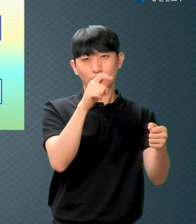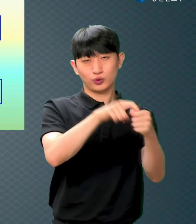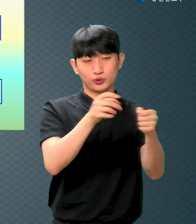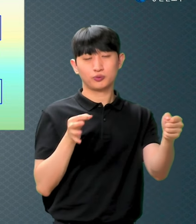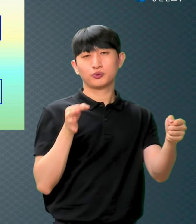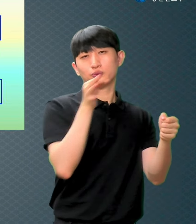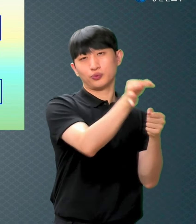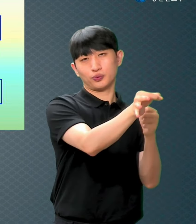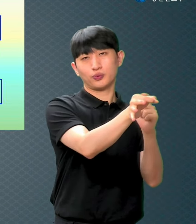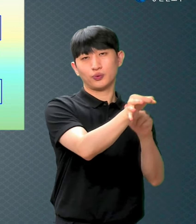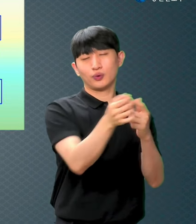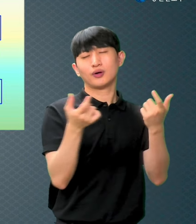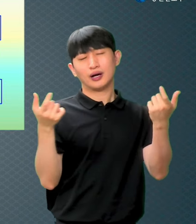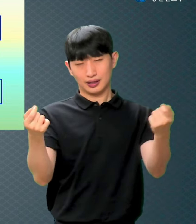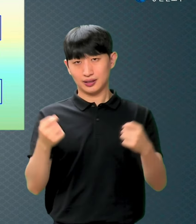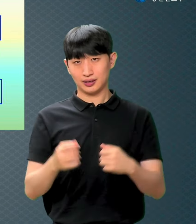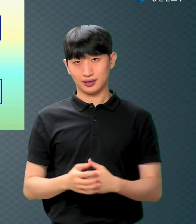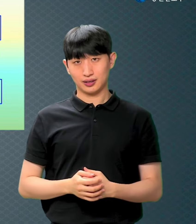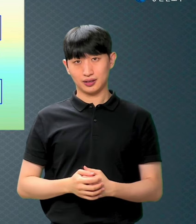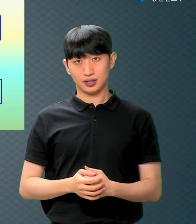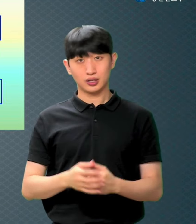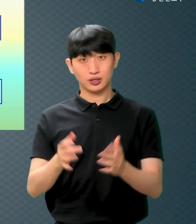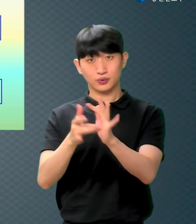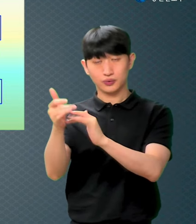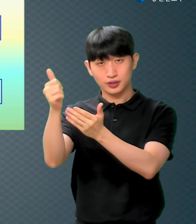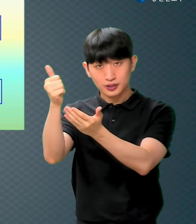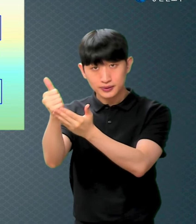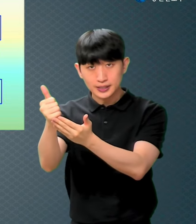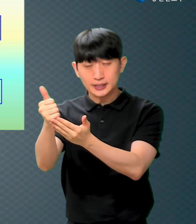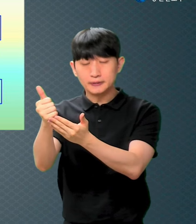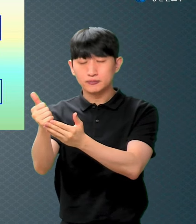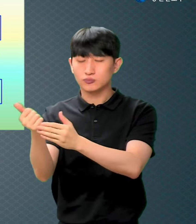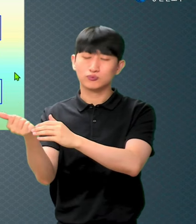예수님이 죽어서 우리를 살린 겁니다